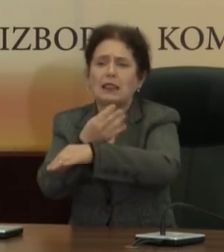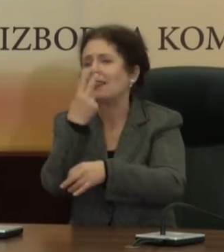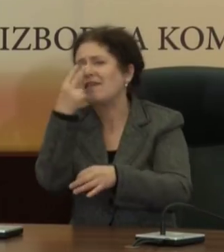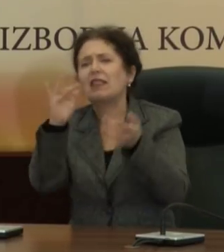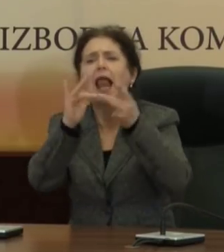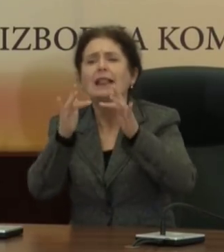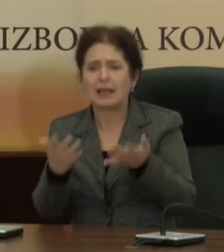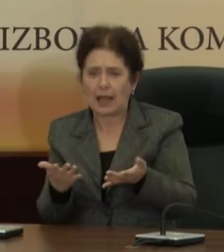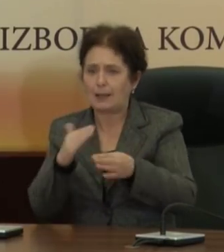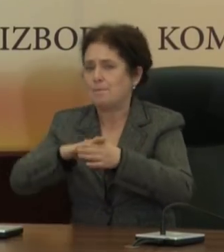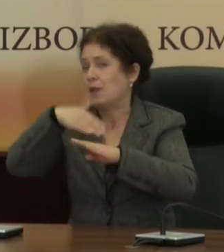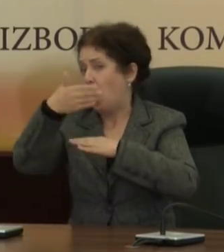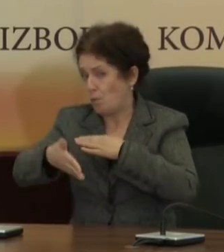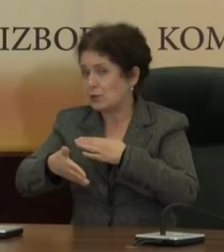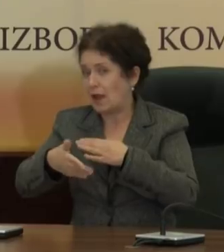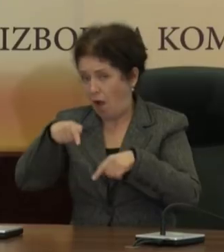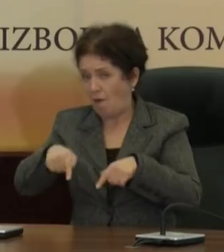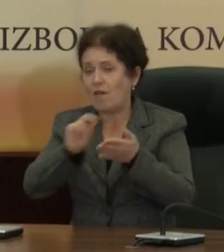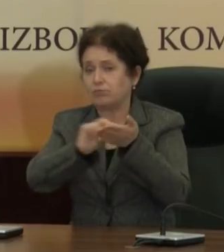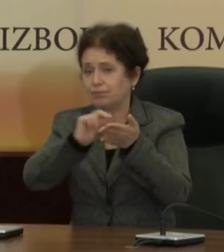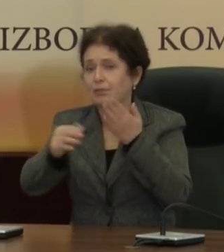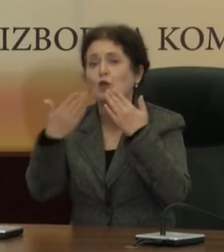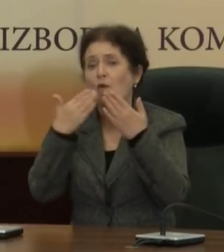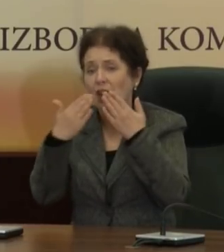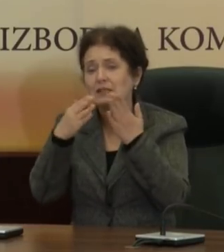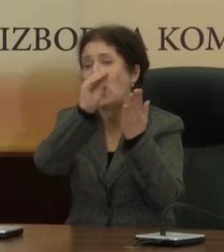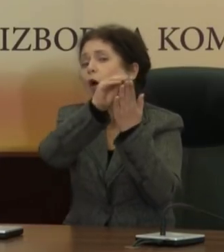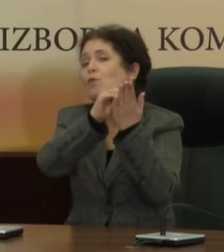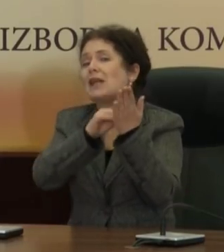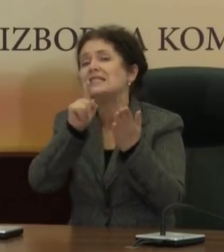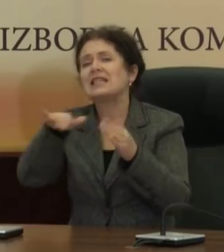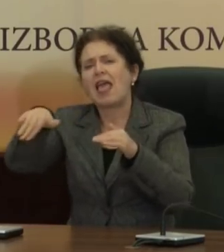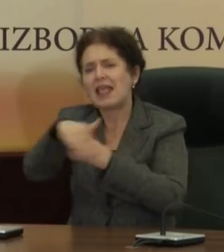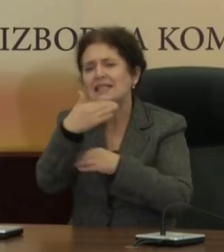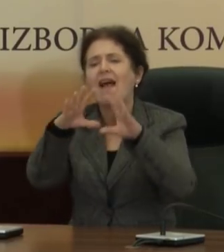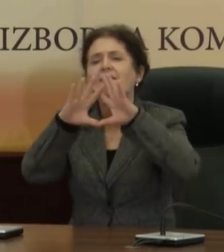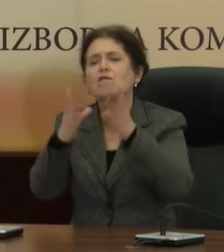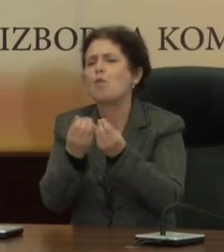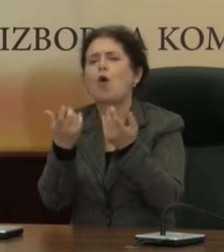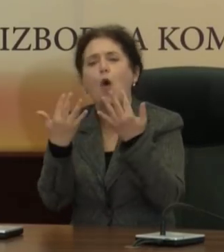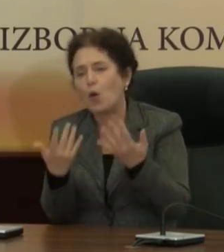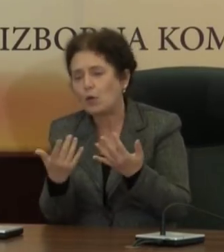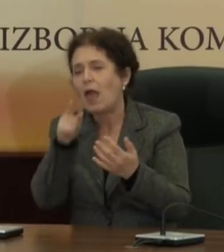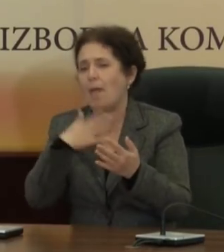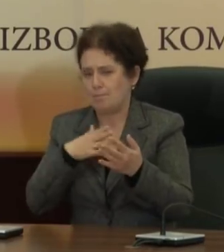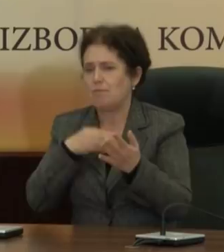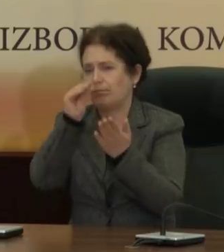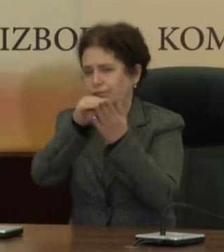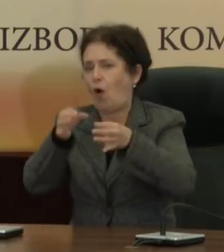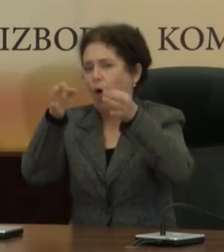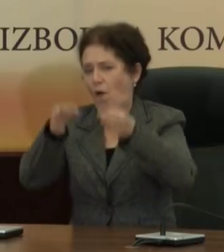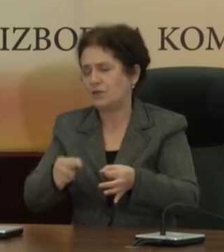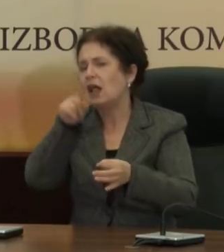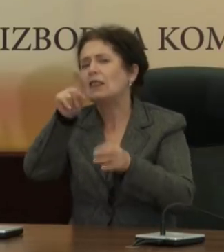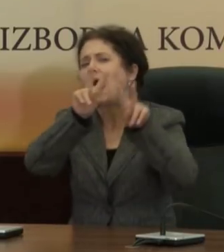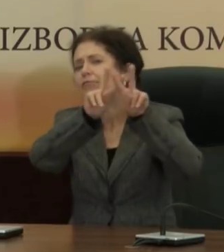По завршувањето на ова пресконференција Податоците за извезността Ке бидат објавени на интернет страницата